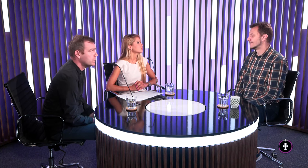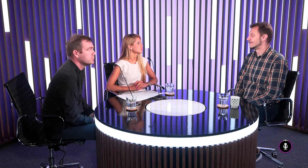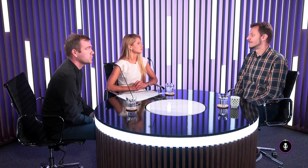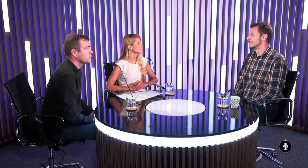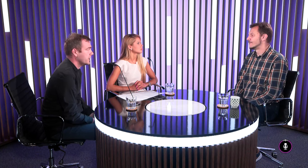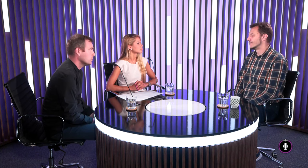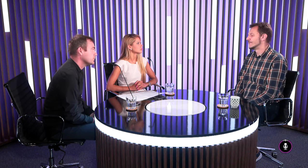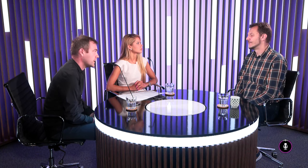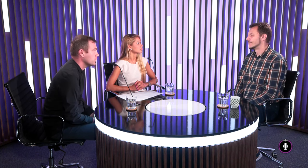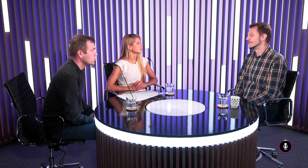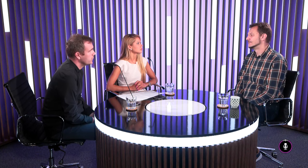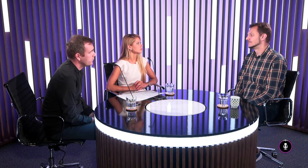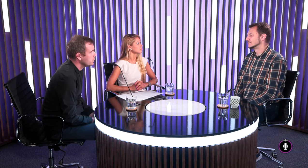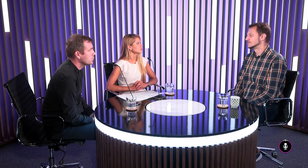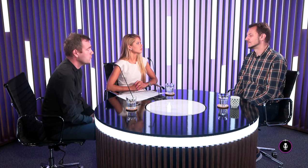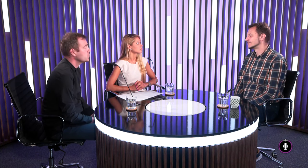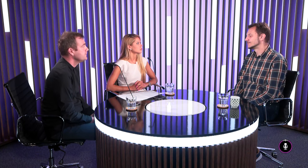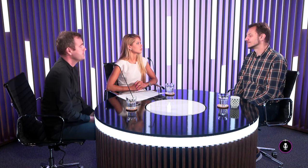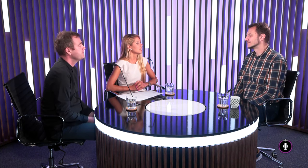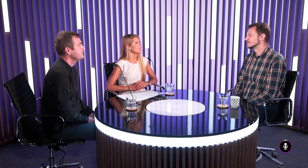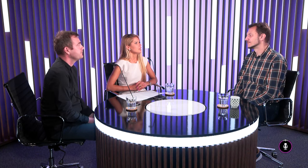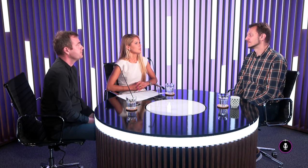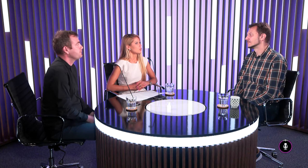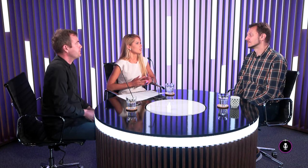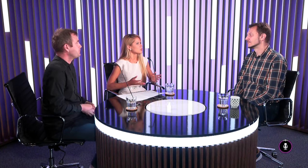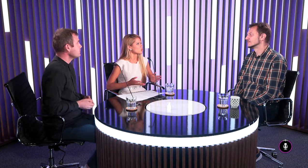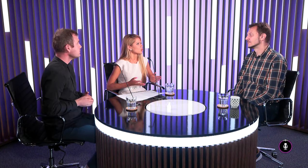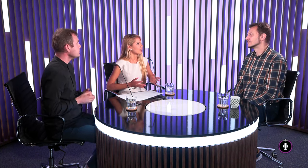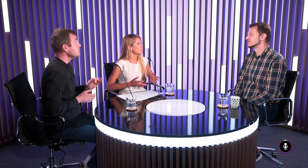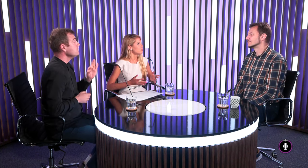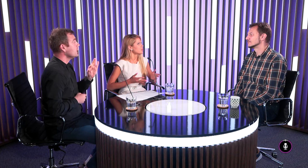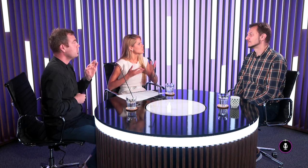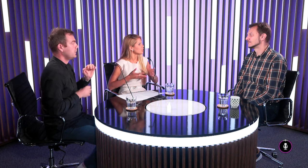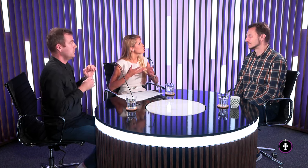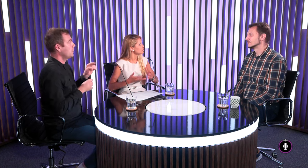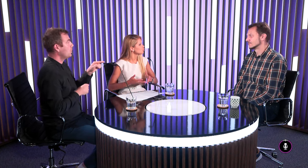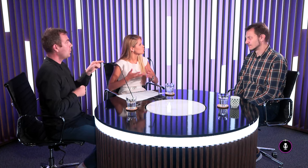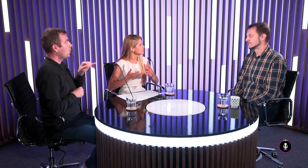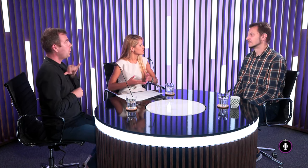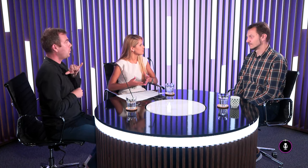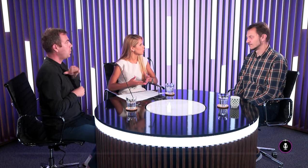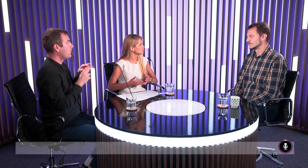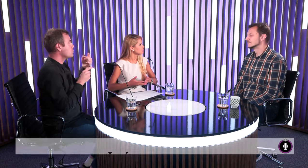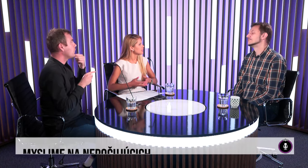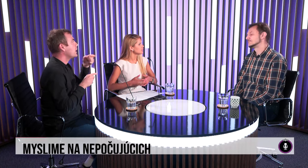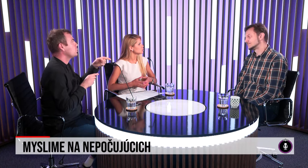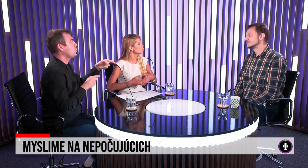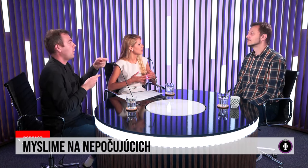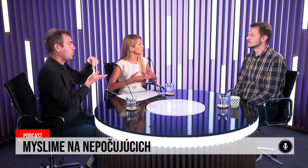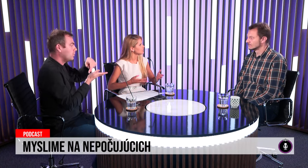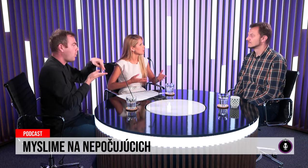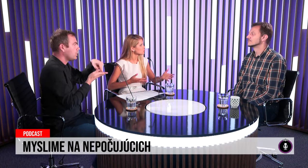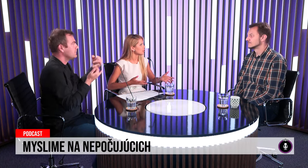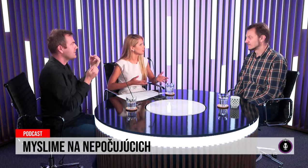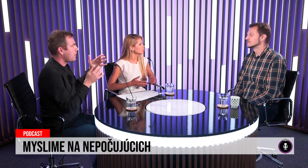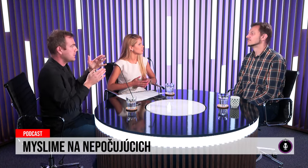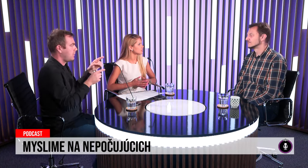poruchu sústredenú v strednom uchu, niekto vo vnútornom uchu. Povedal by som, že je to také ešte ďalšie pridružené znevýhodnenie. Existujú